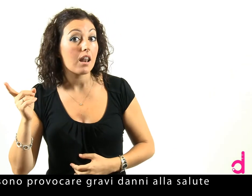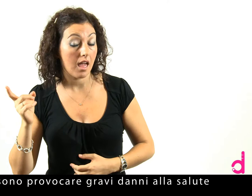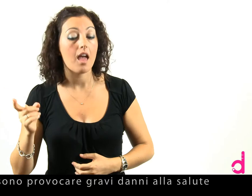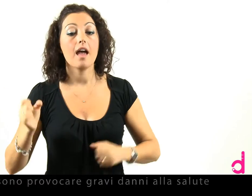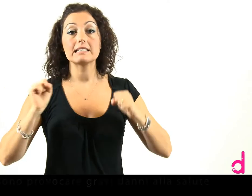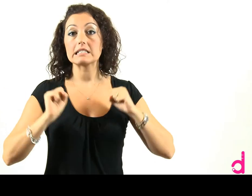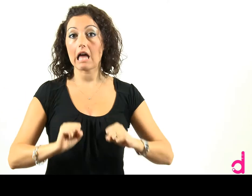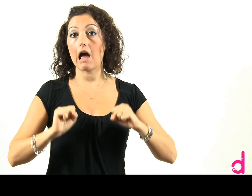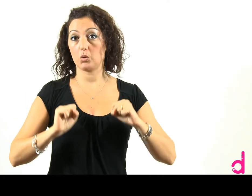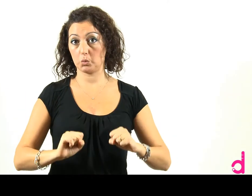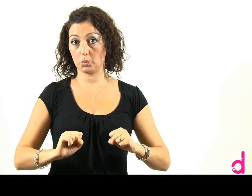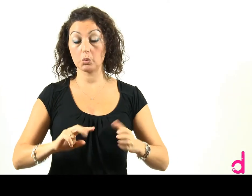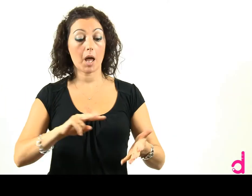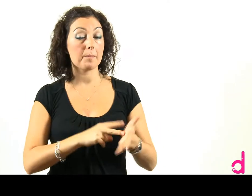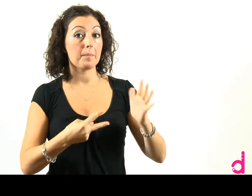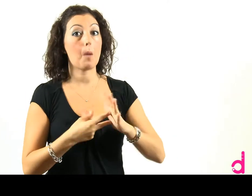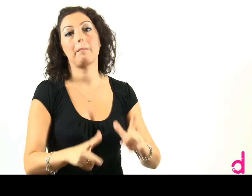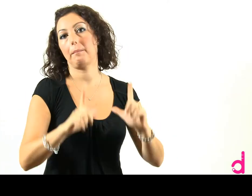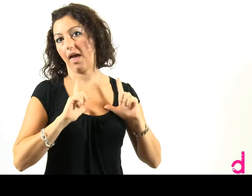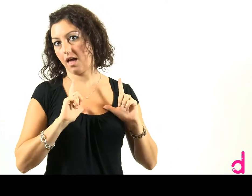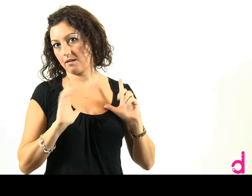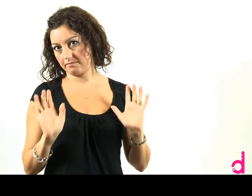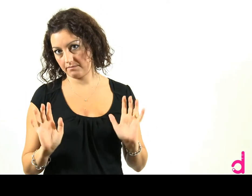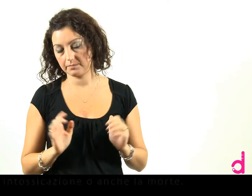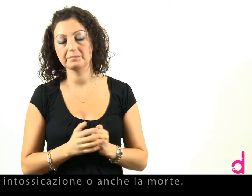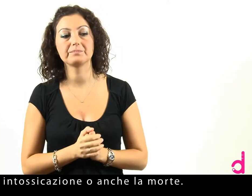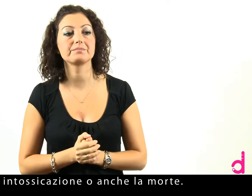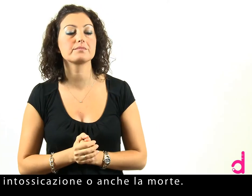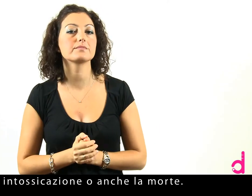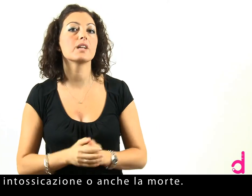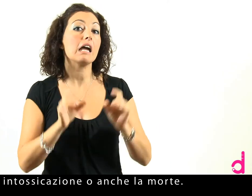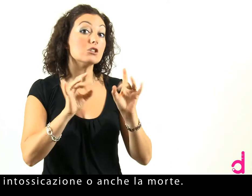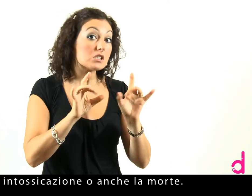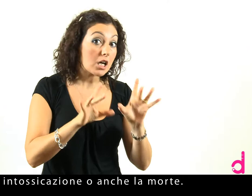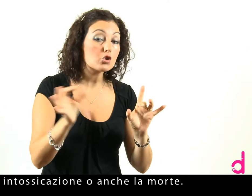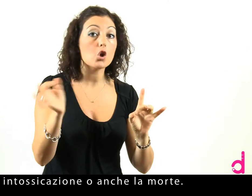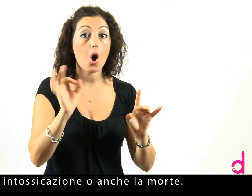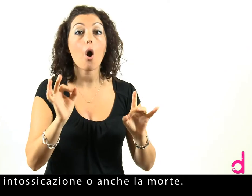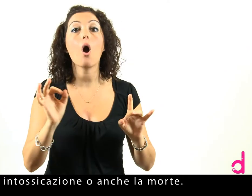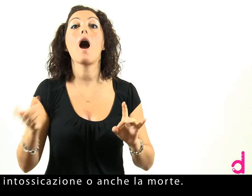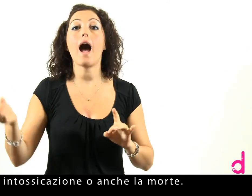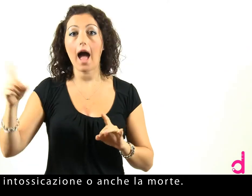intossicazione o anche la morte.